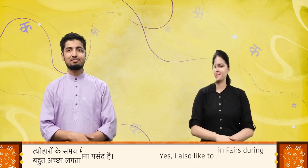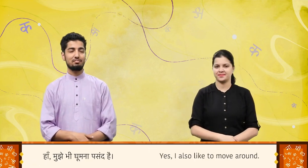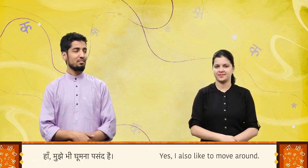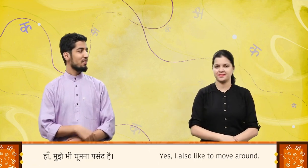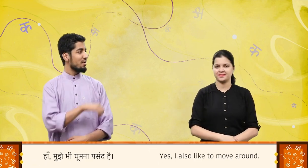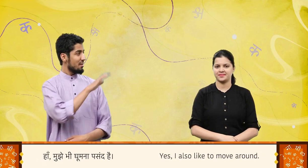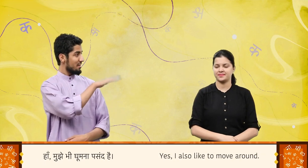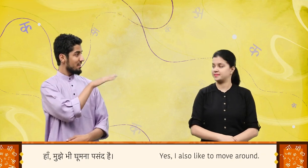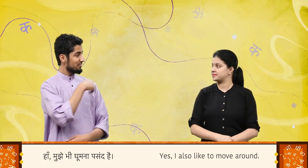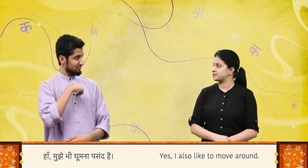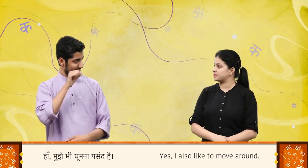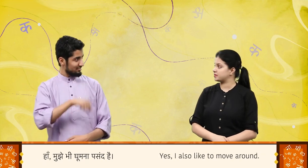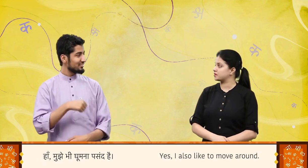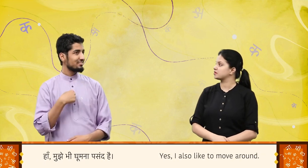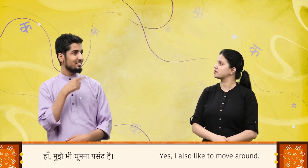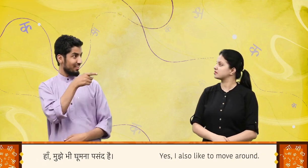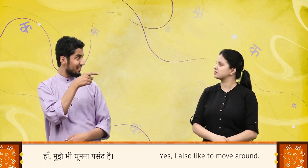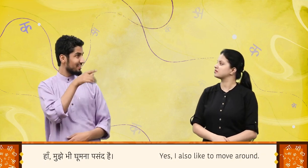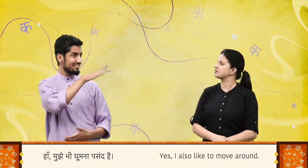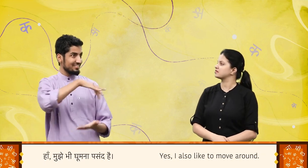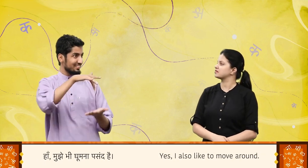हाँ, मुझे भी घूमना पसंद है